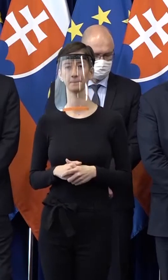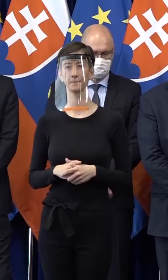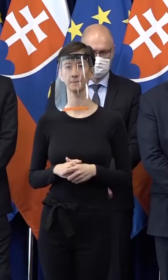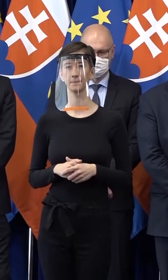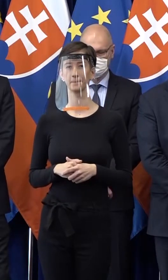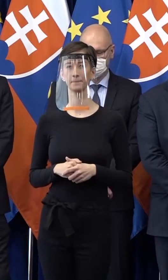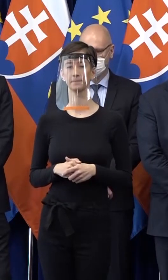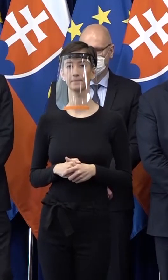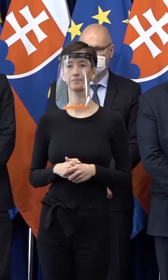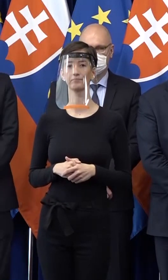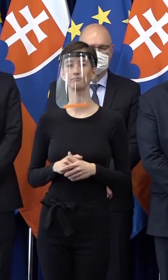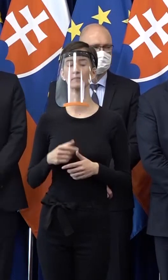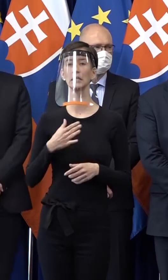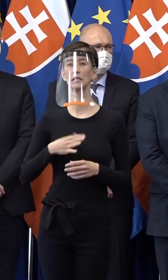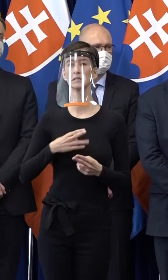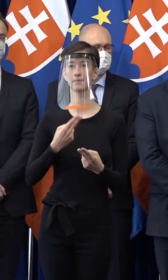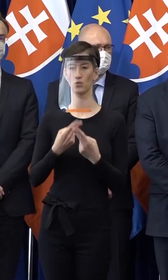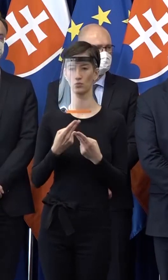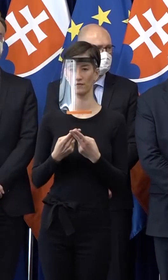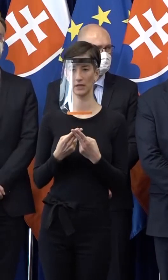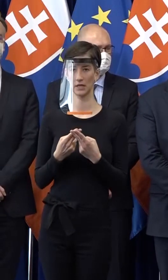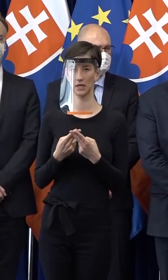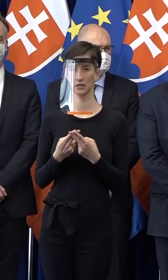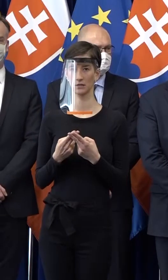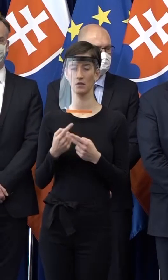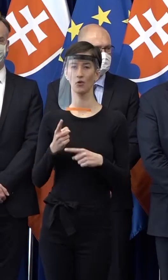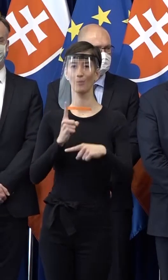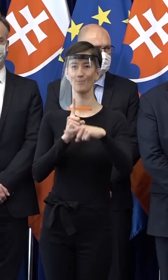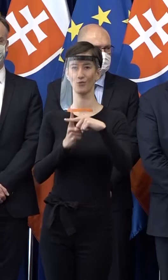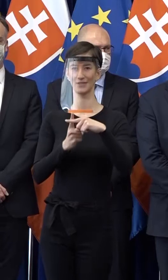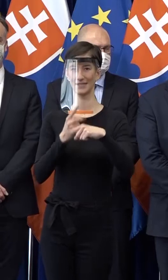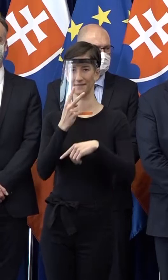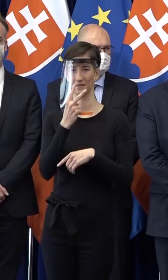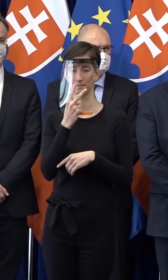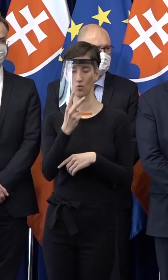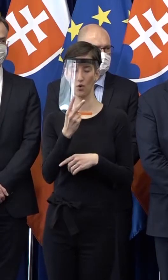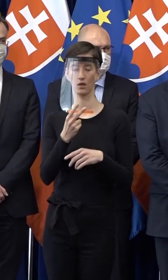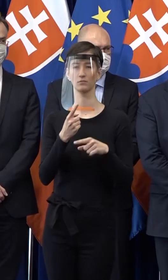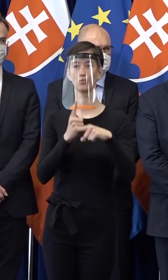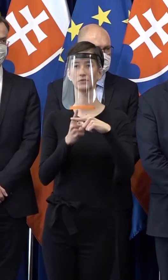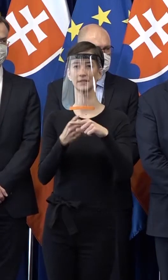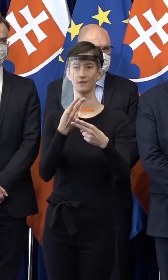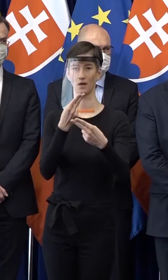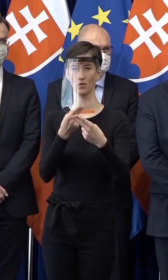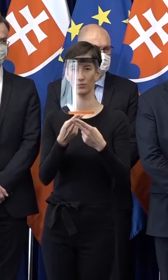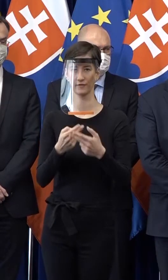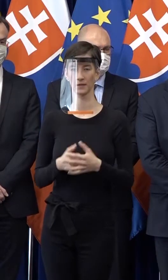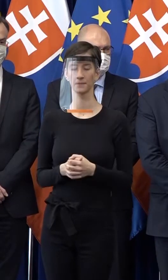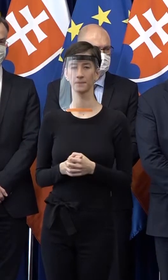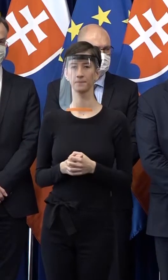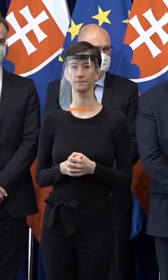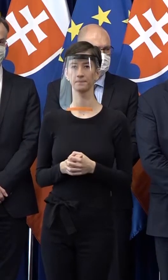Na vašu otázku by som odpovedal dosť pozitívne v tom smere, že mám za to, že